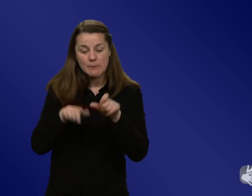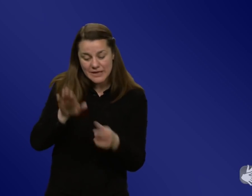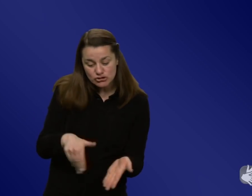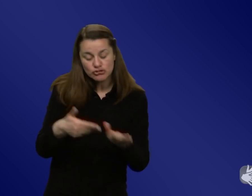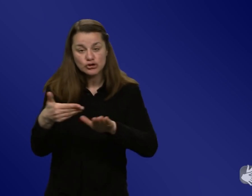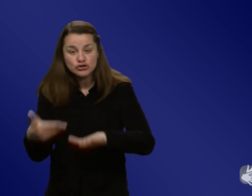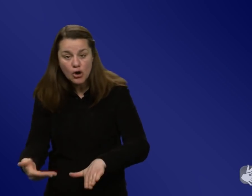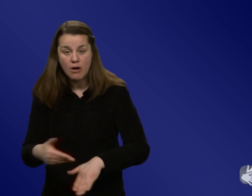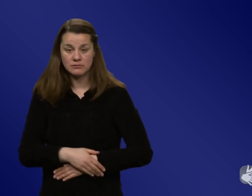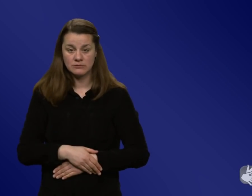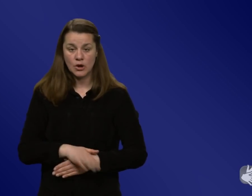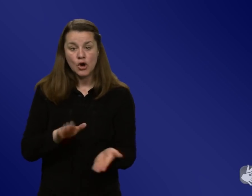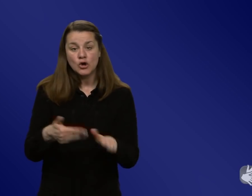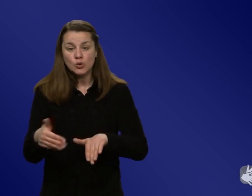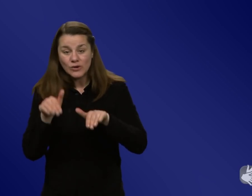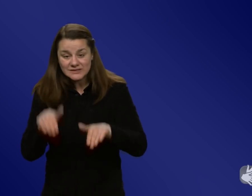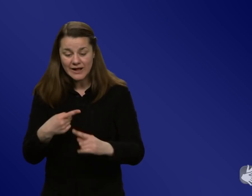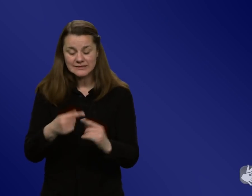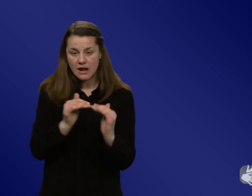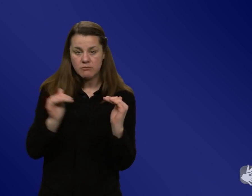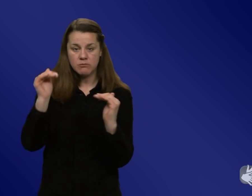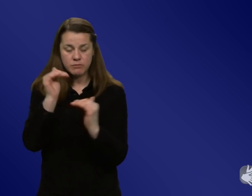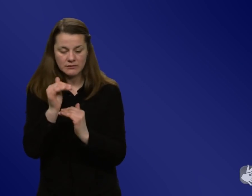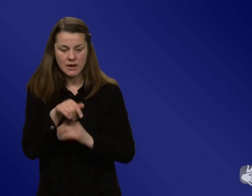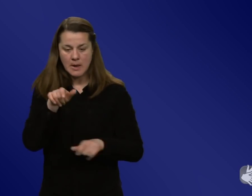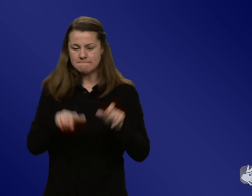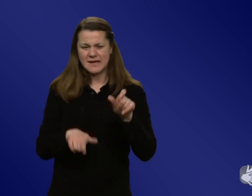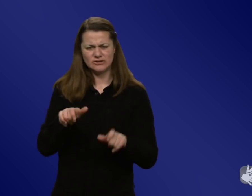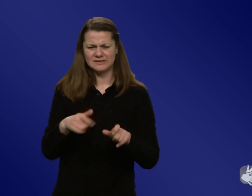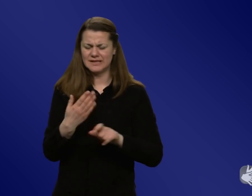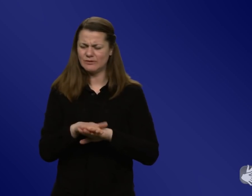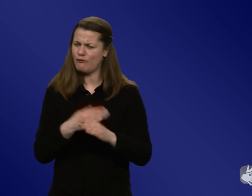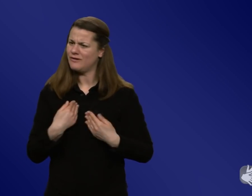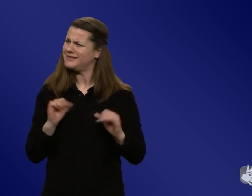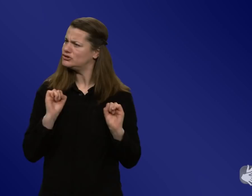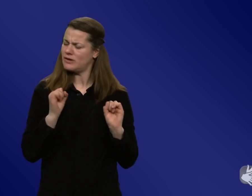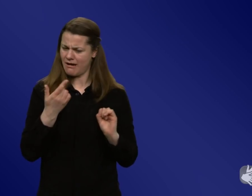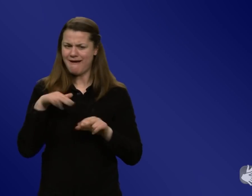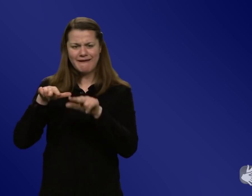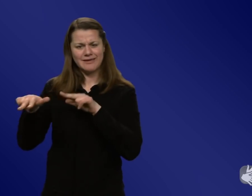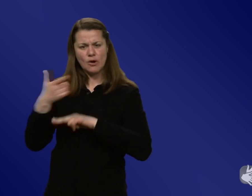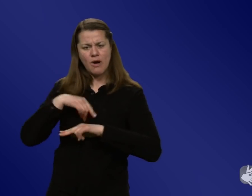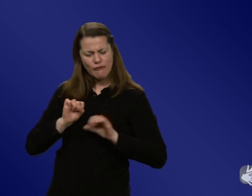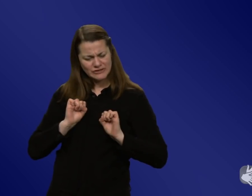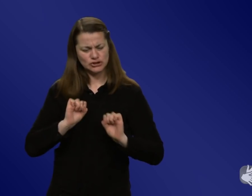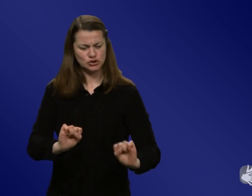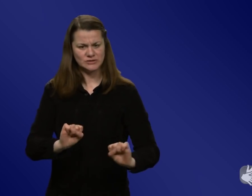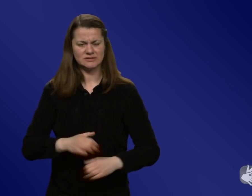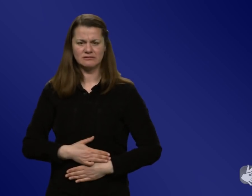und da fühlten die Menschen sich nicht richtig geschützt und dadurch ist, glaube ich, viel Vertrauen verloren